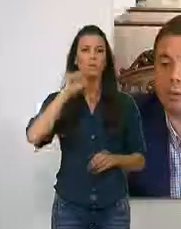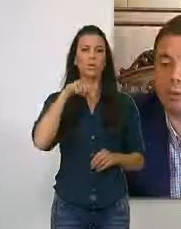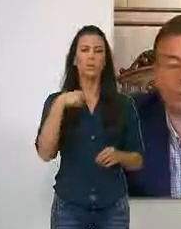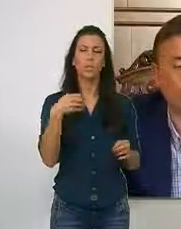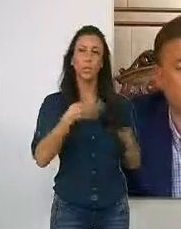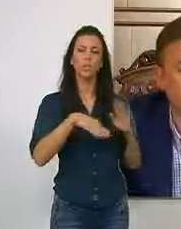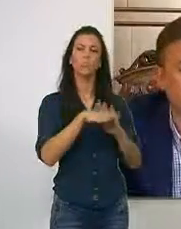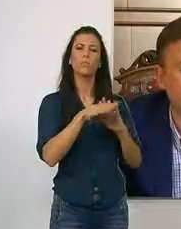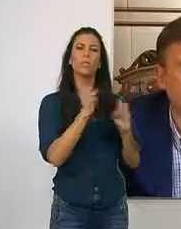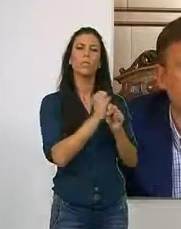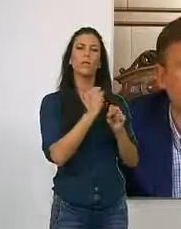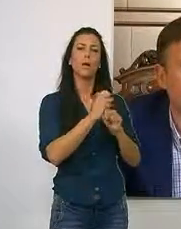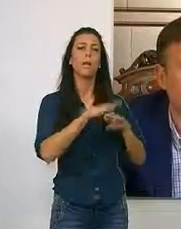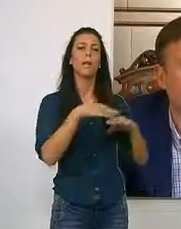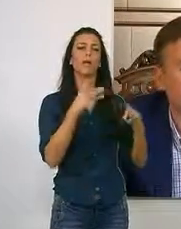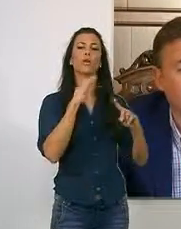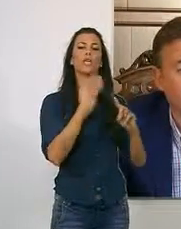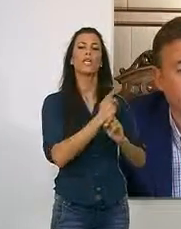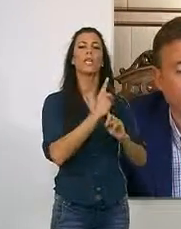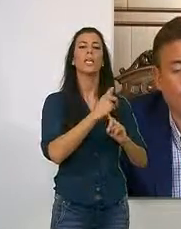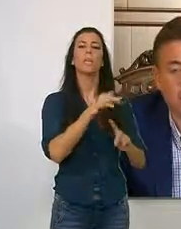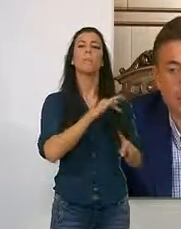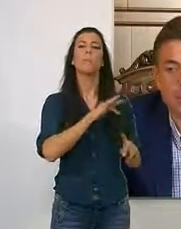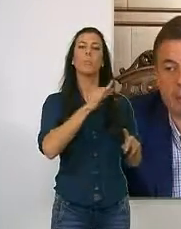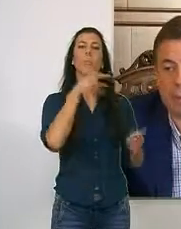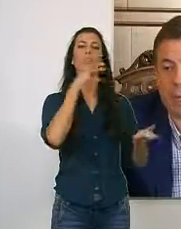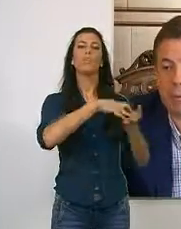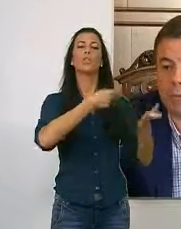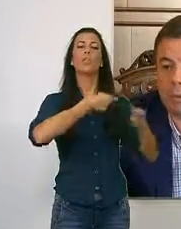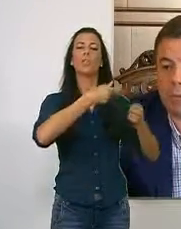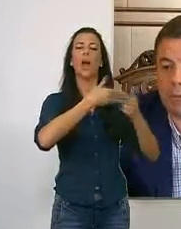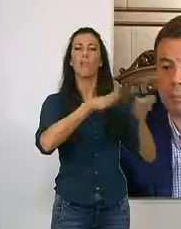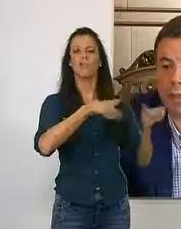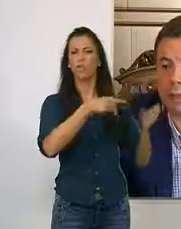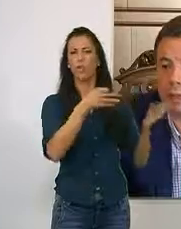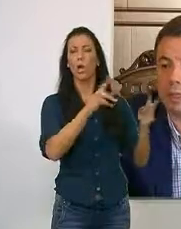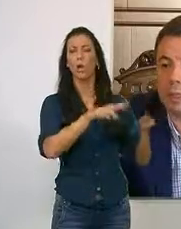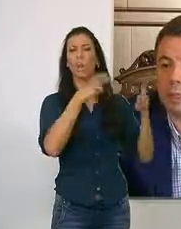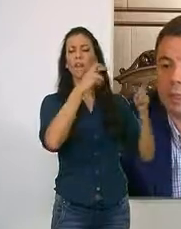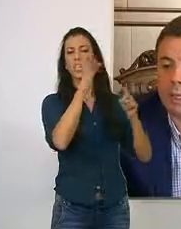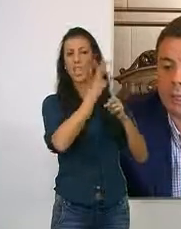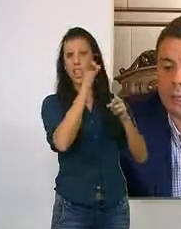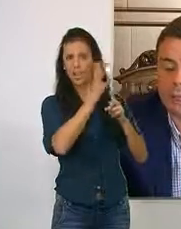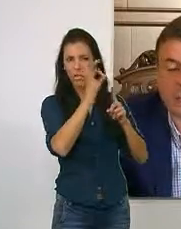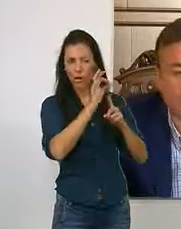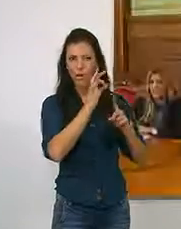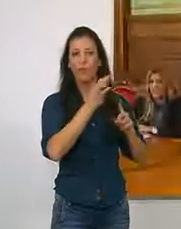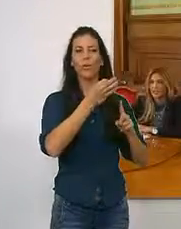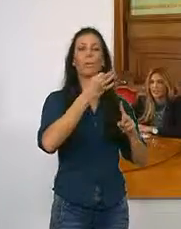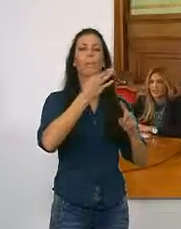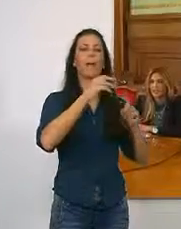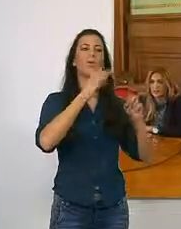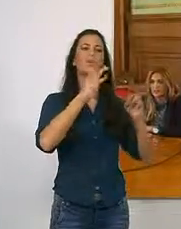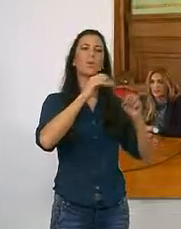Motril trabaja para potenciar el galardón otorgado a su centro comercial abierto con nueva señalización y la